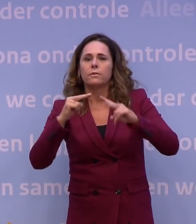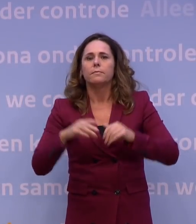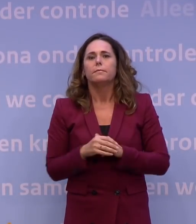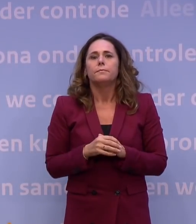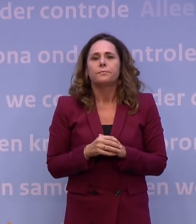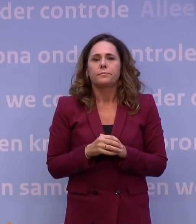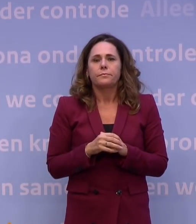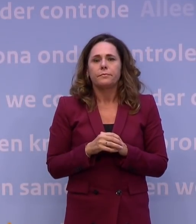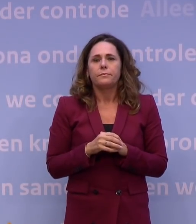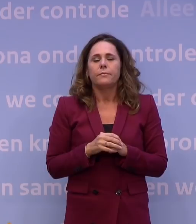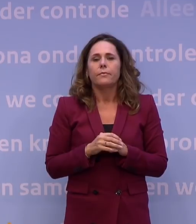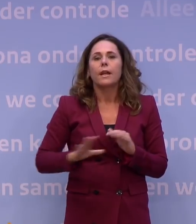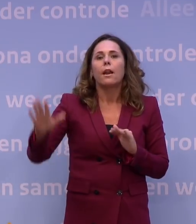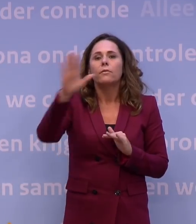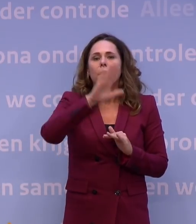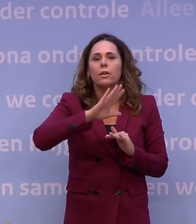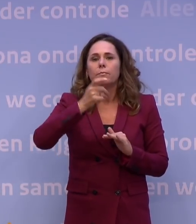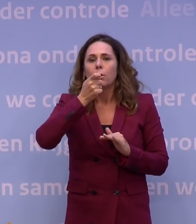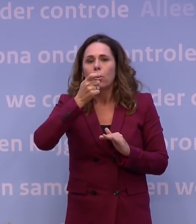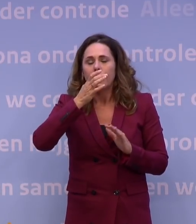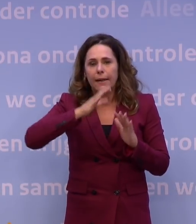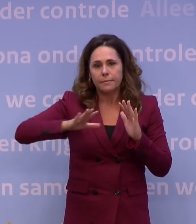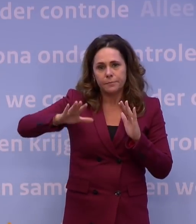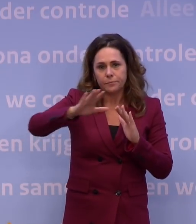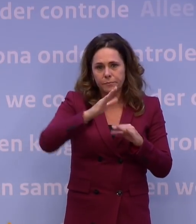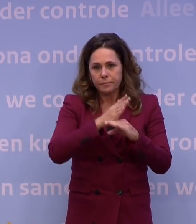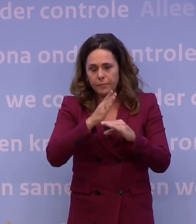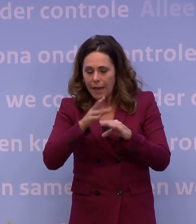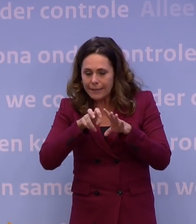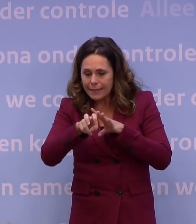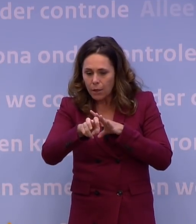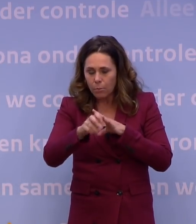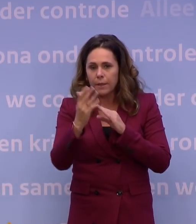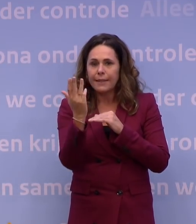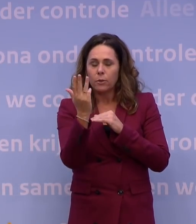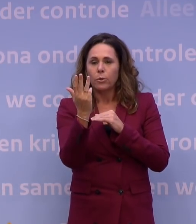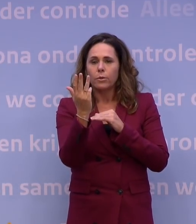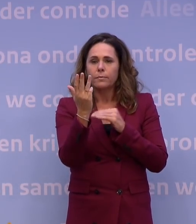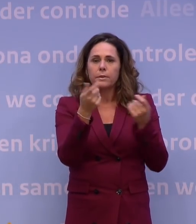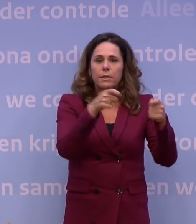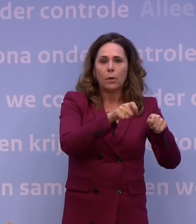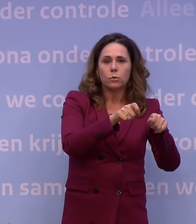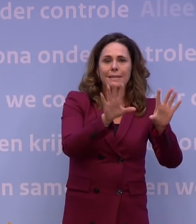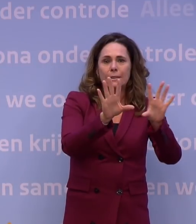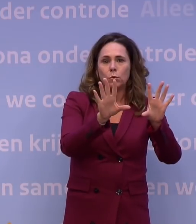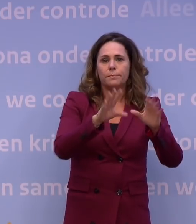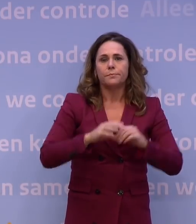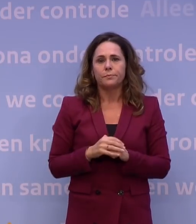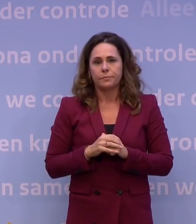Vanaf morgen geldt landelijk voor alle horeca de laatste inloop om negen uur s'avonds en sluiten om tien uur.